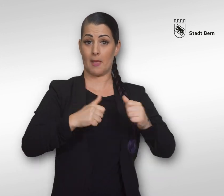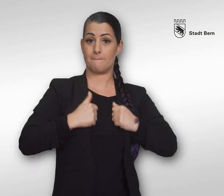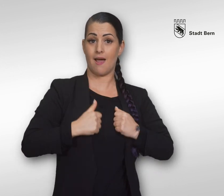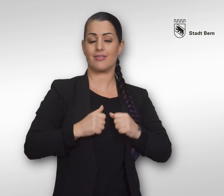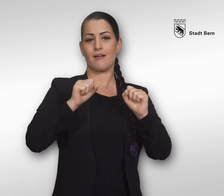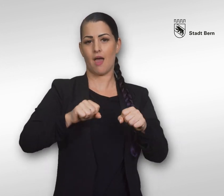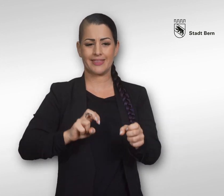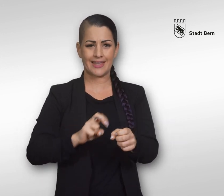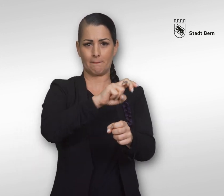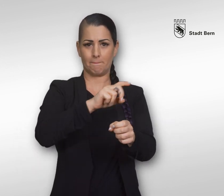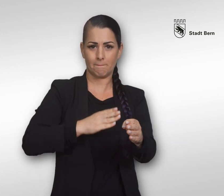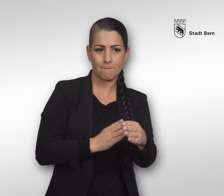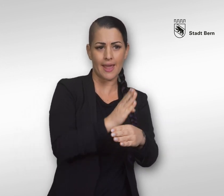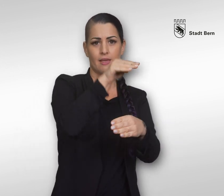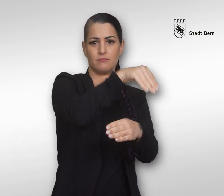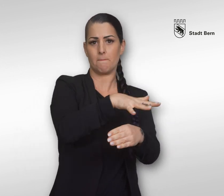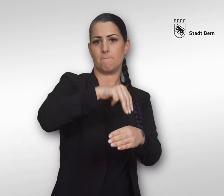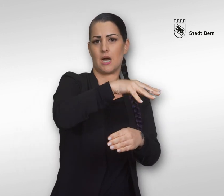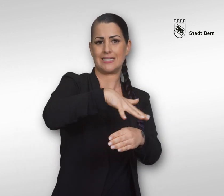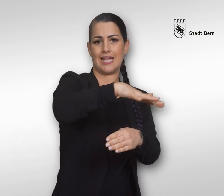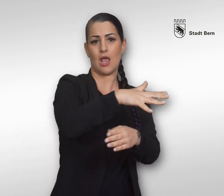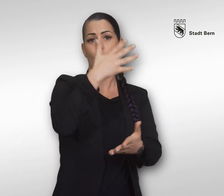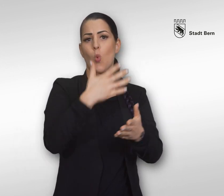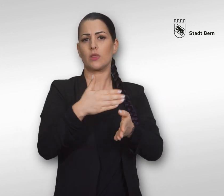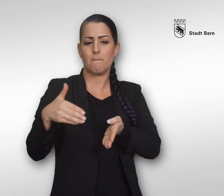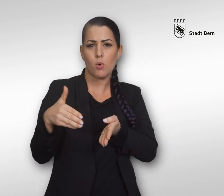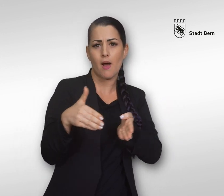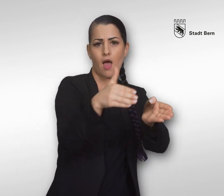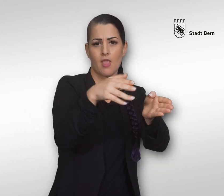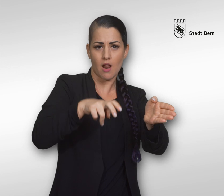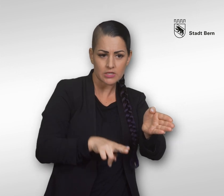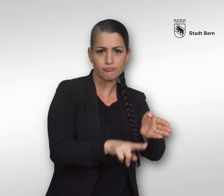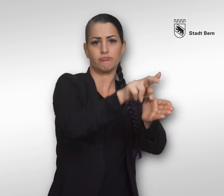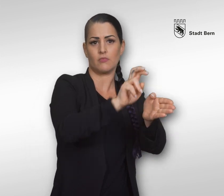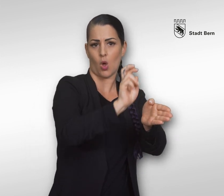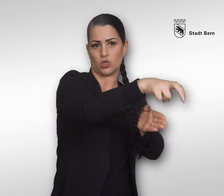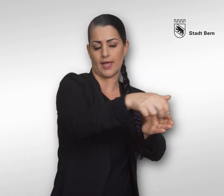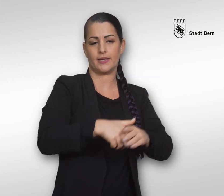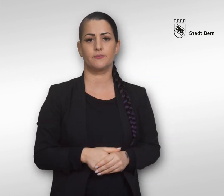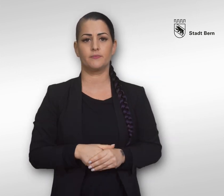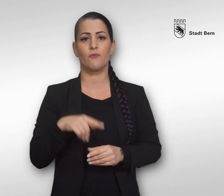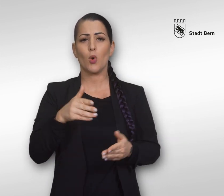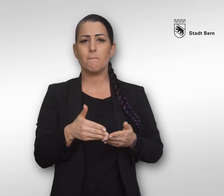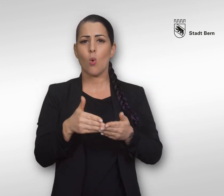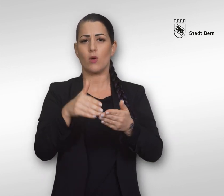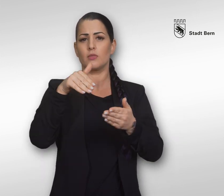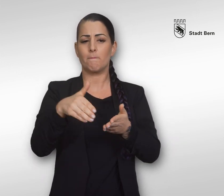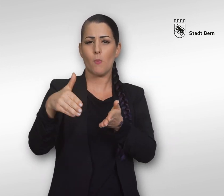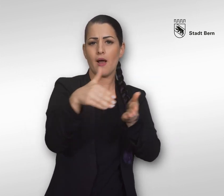Badende können bei den Treppen auf Höhe Marzili oder via den Bubakanal aussteigen. Für Bötli